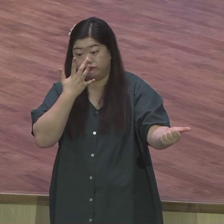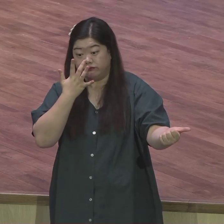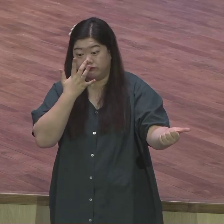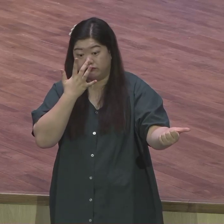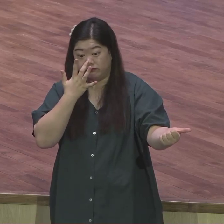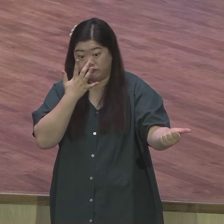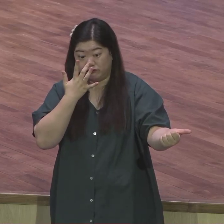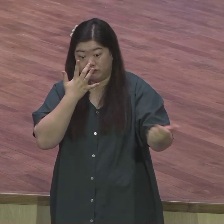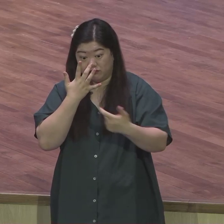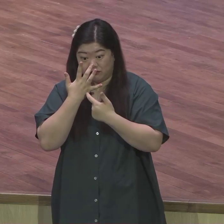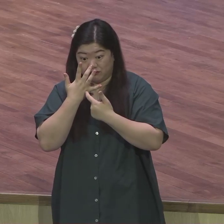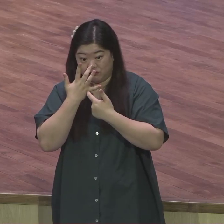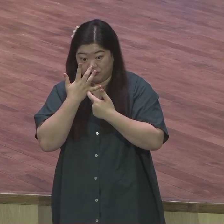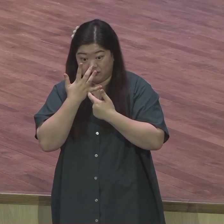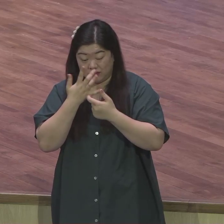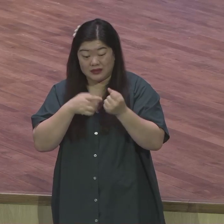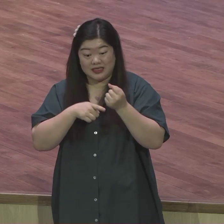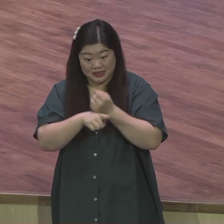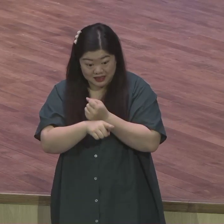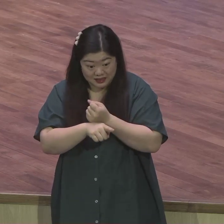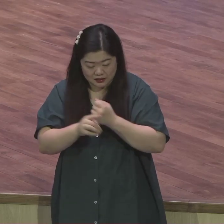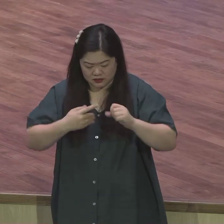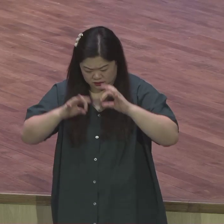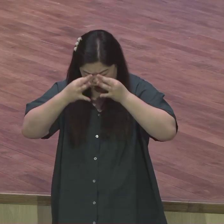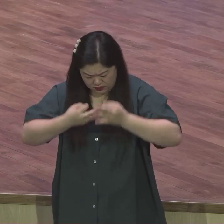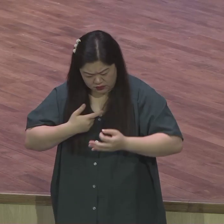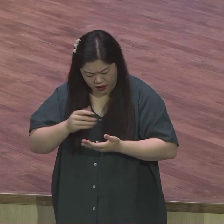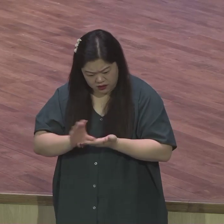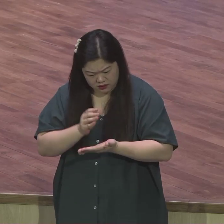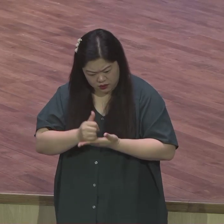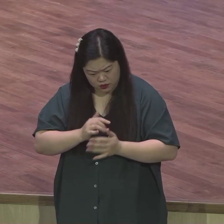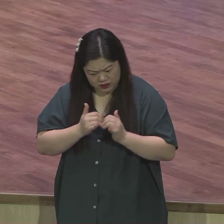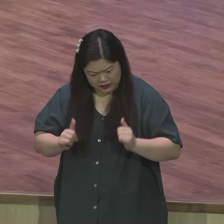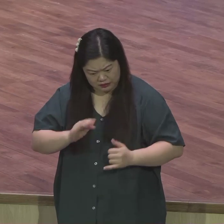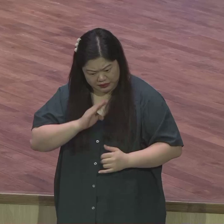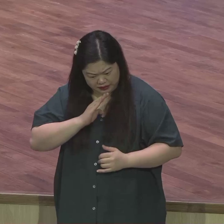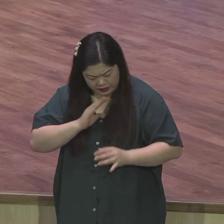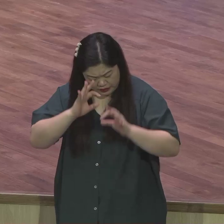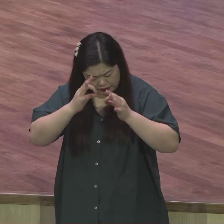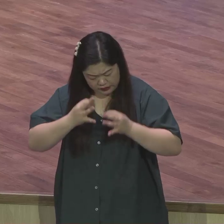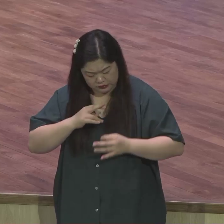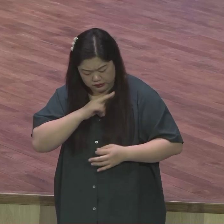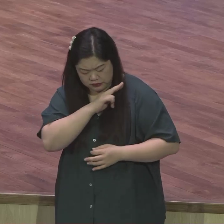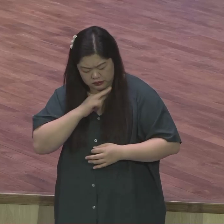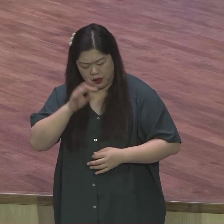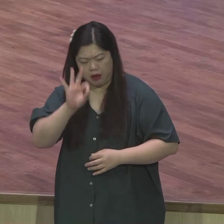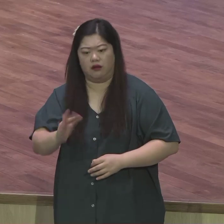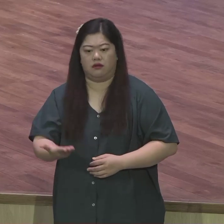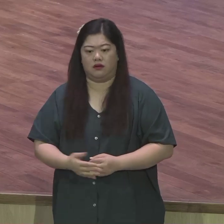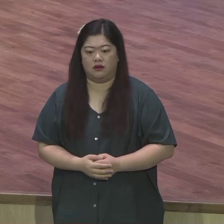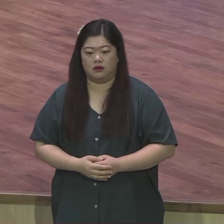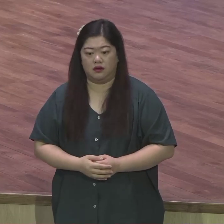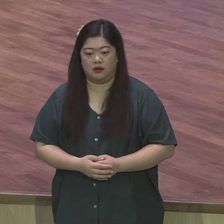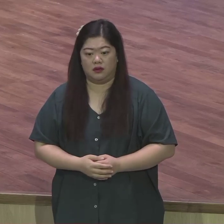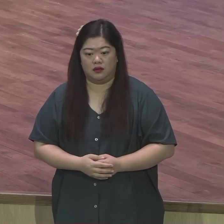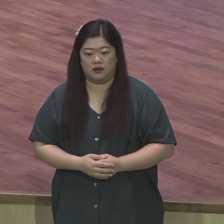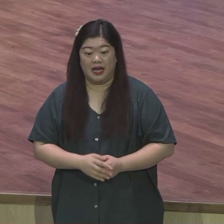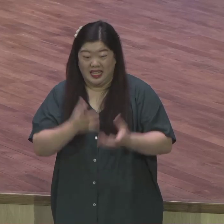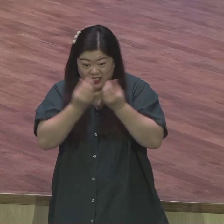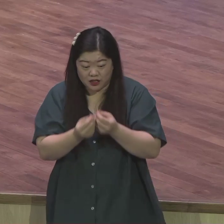있는가를 의심해 보는 것이 좋다 불신자가 죽어고 있는데 아무 감각이 없어 니야 지옥 가든지 말든지